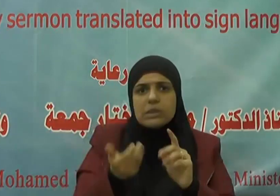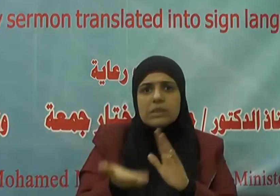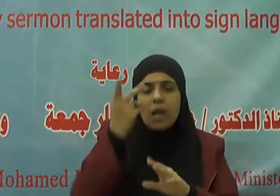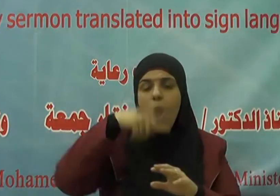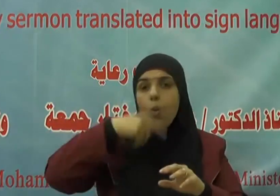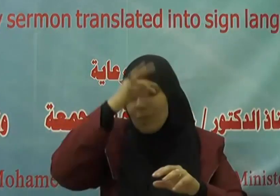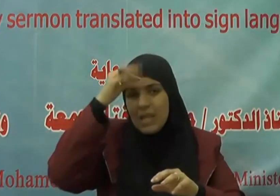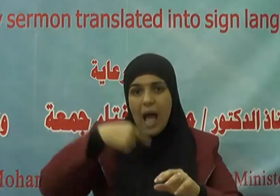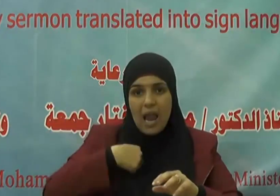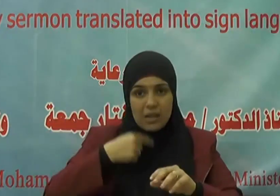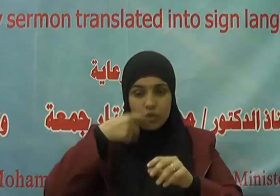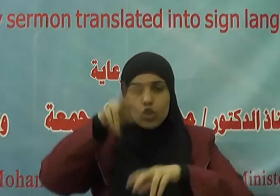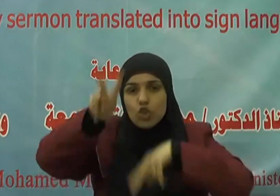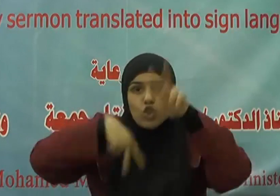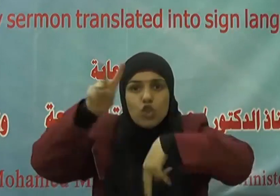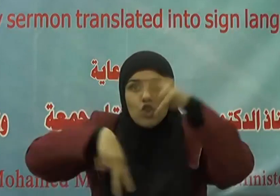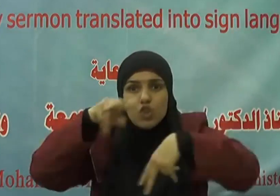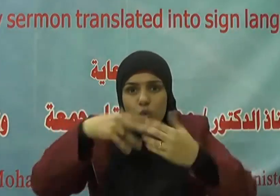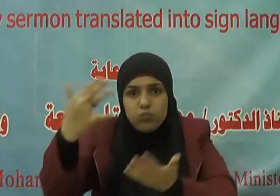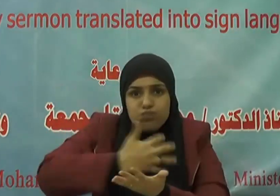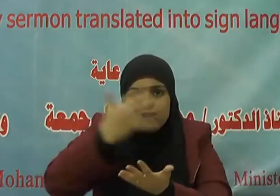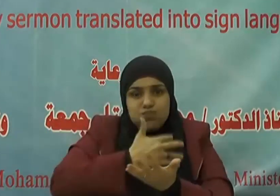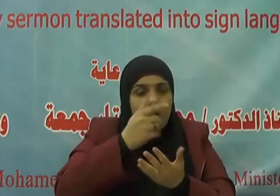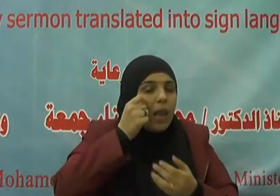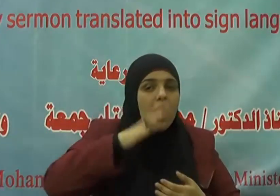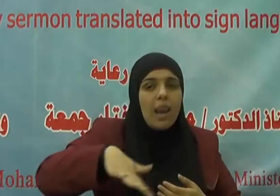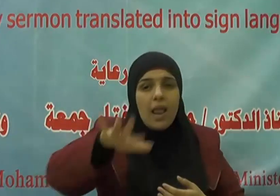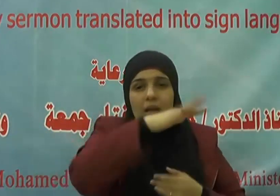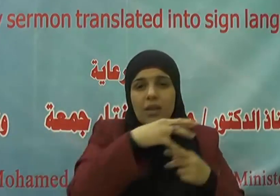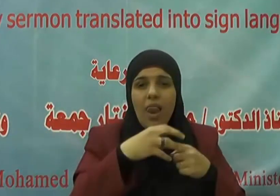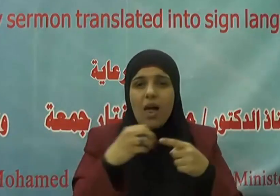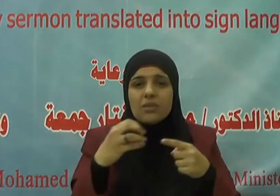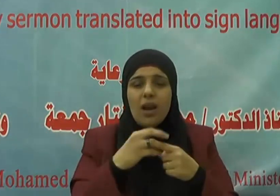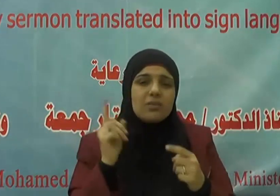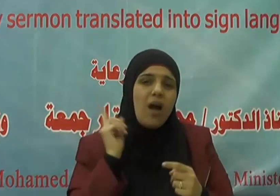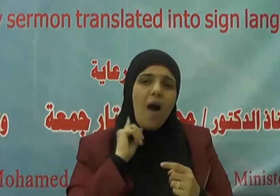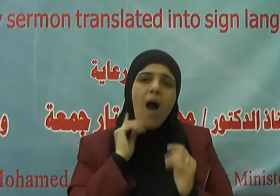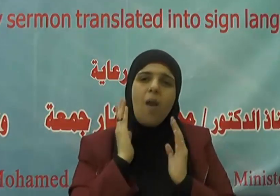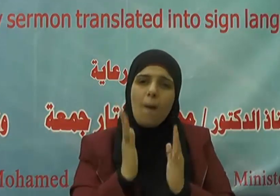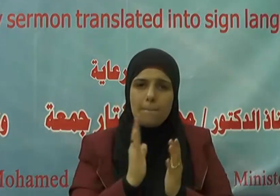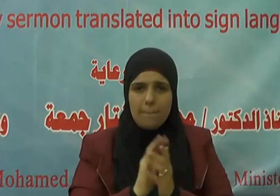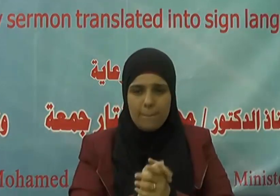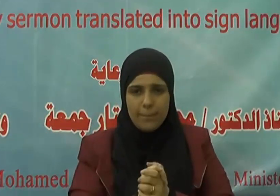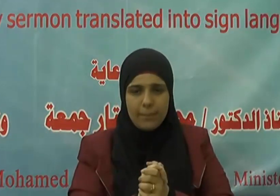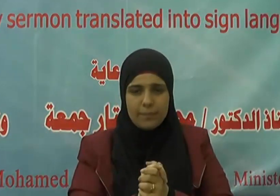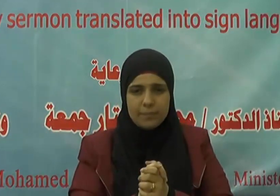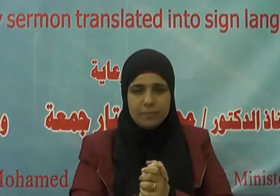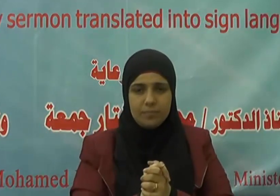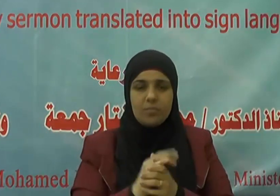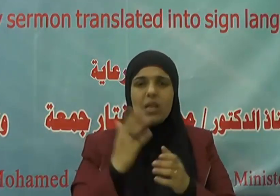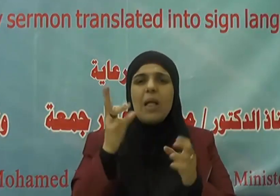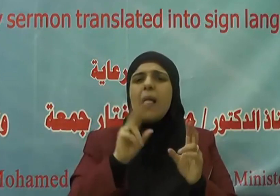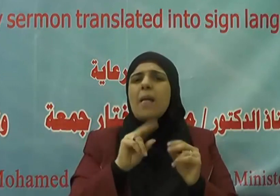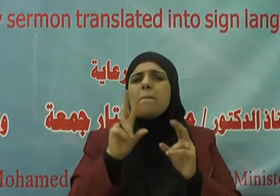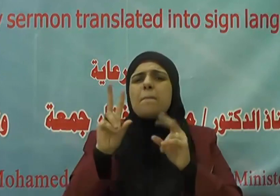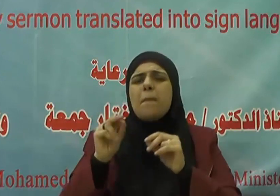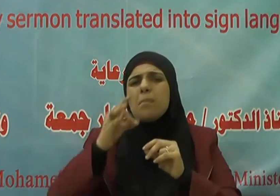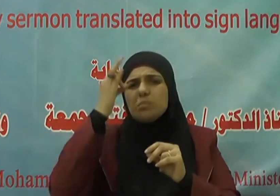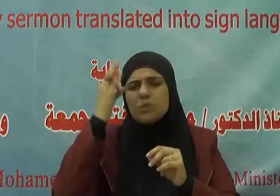الشراء والأنانية فيه من جانب المشتري بما